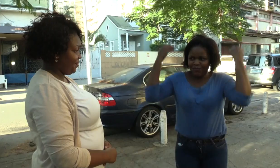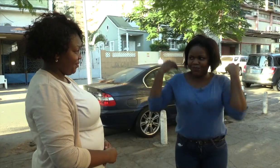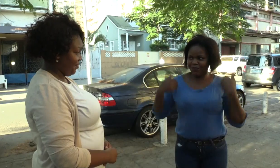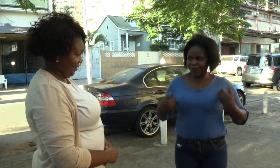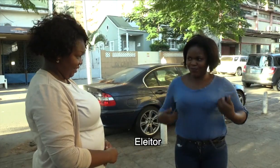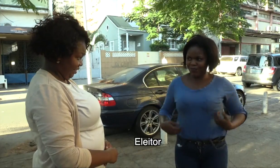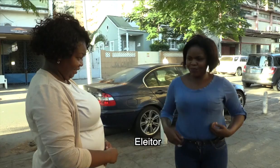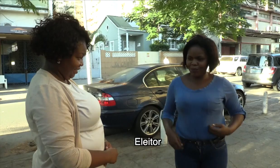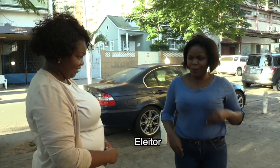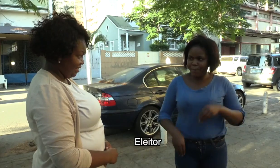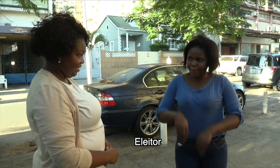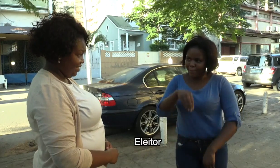Eleitor